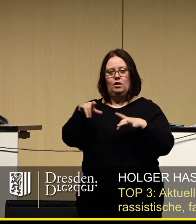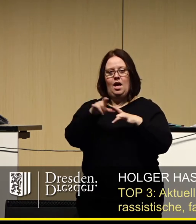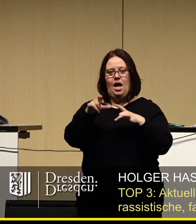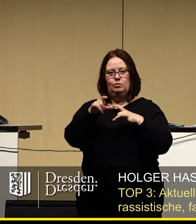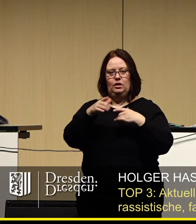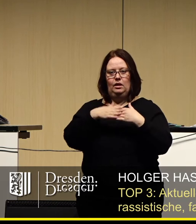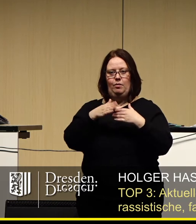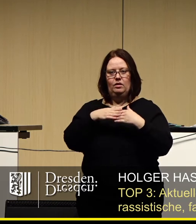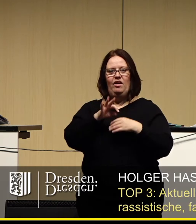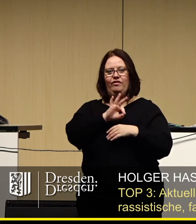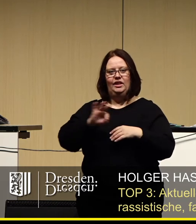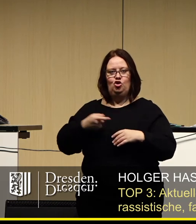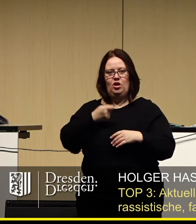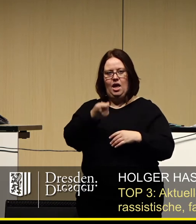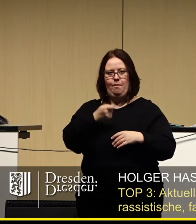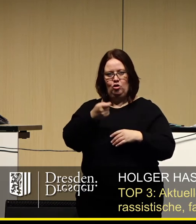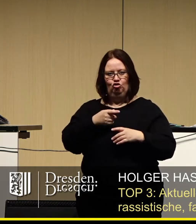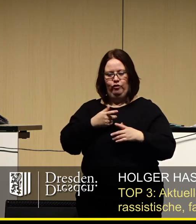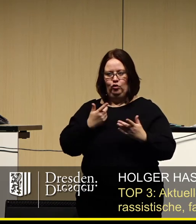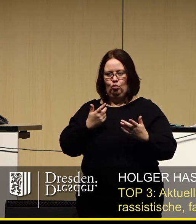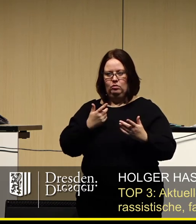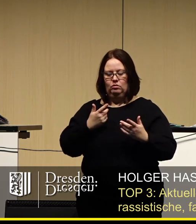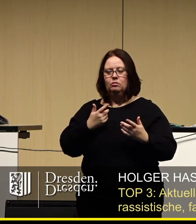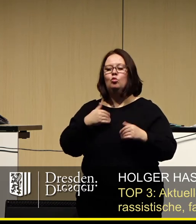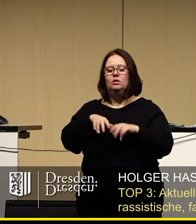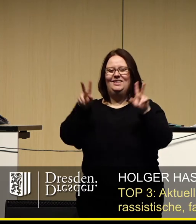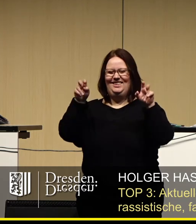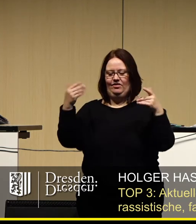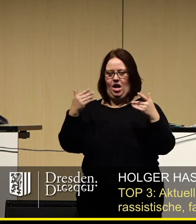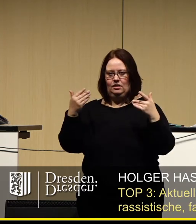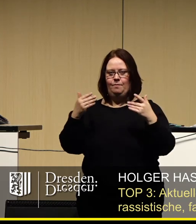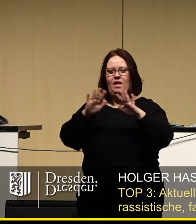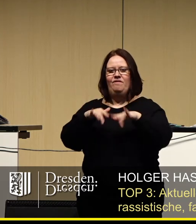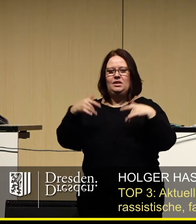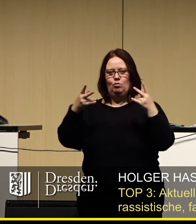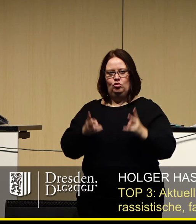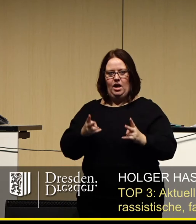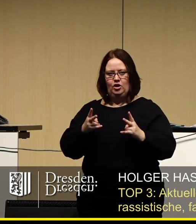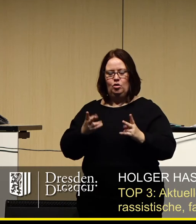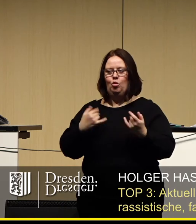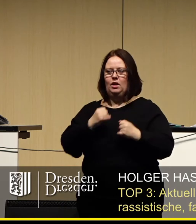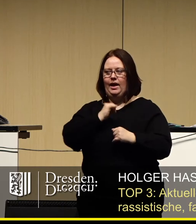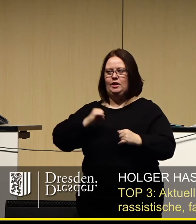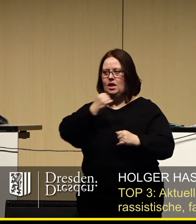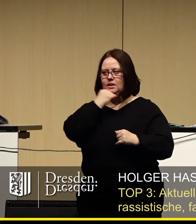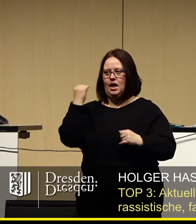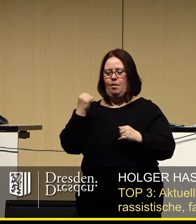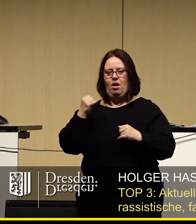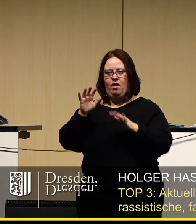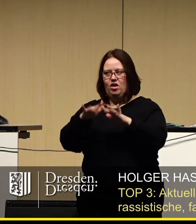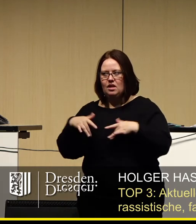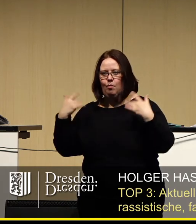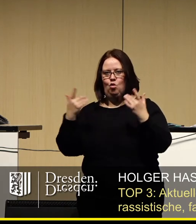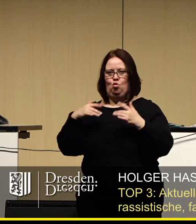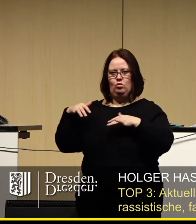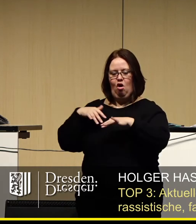-nahen Friedrich-Ebert-Stiftung. Zitat »Das Versammlungsrecht ist kein geeignetes Mittel, rechtsextreme Versammlungen und Aufmärsche